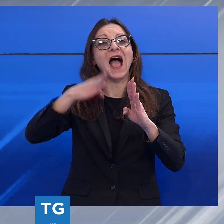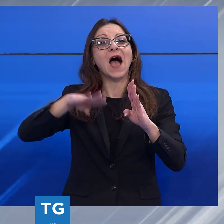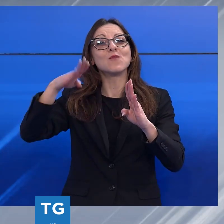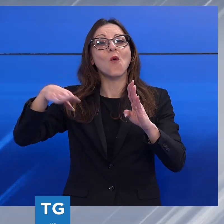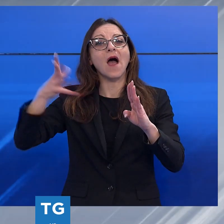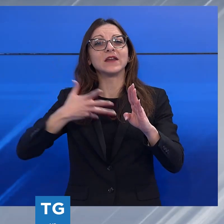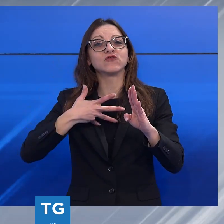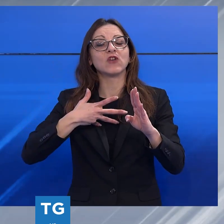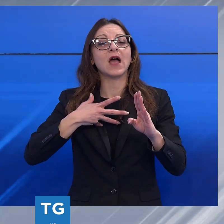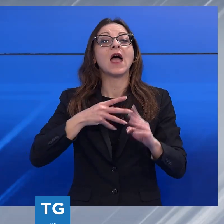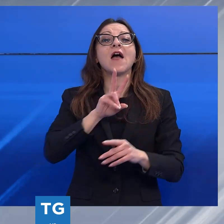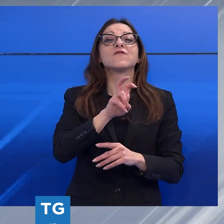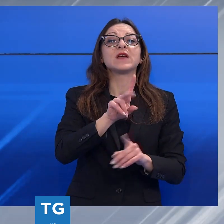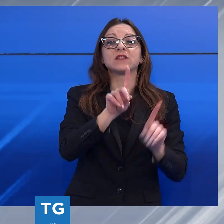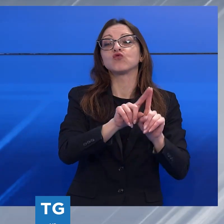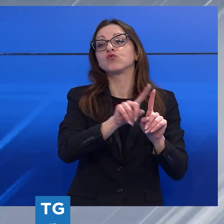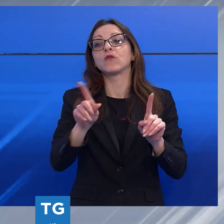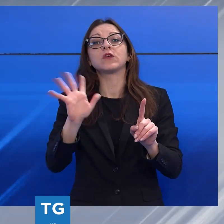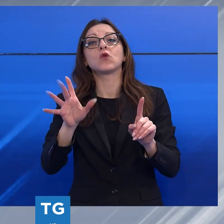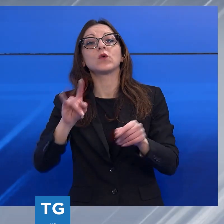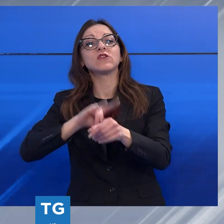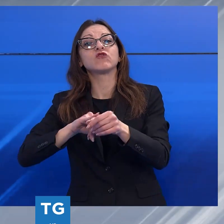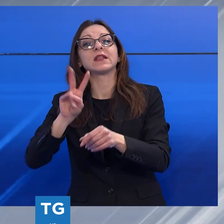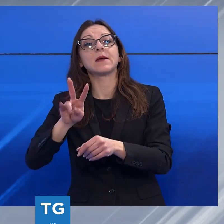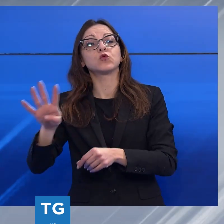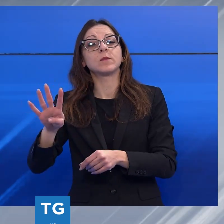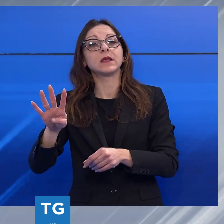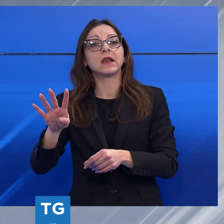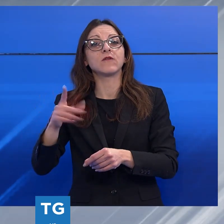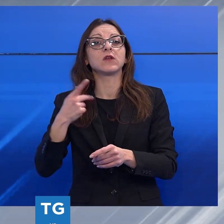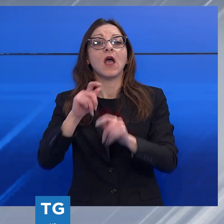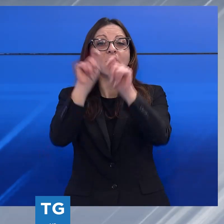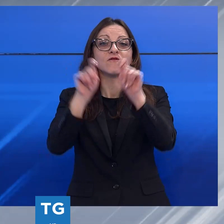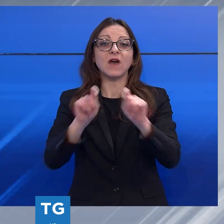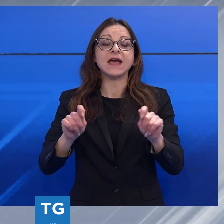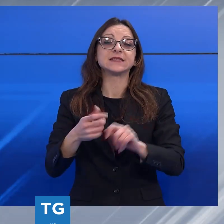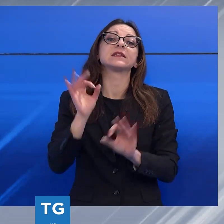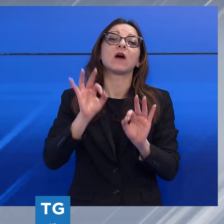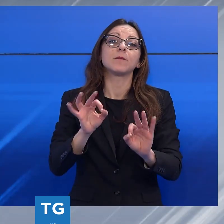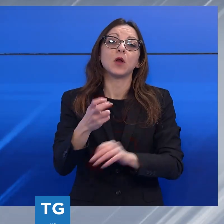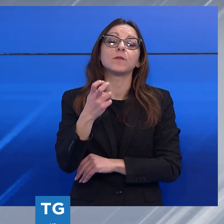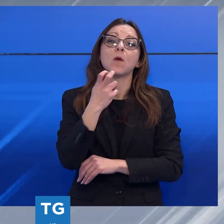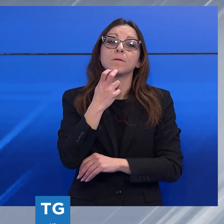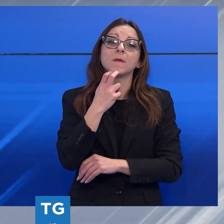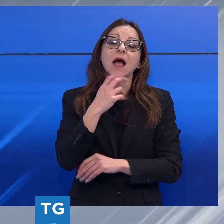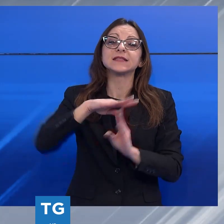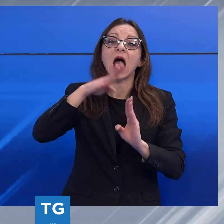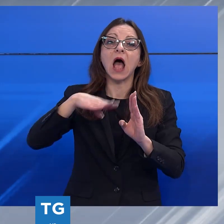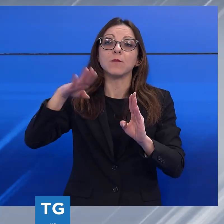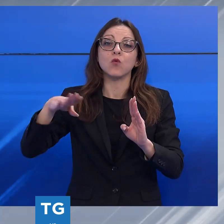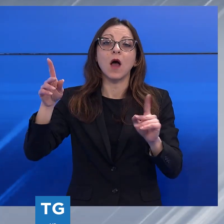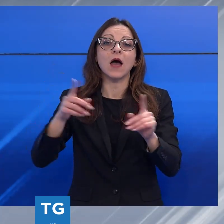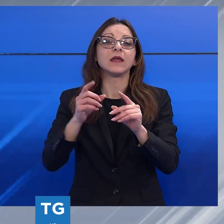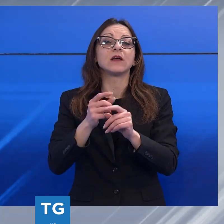giugno a domenica 15 settembre 2024 torna a Massa sulle Apuane il Festival Culturale in Quota,